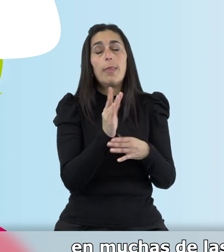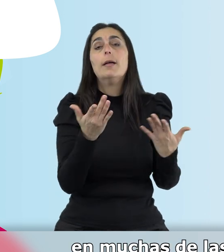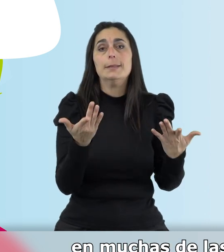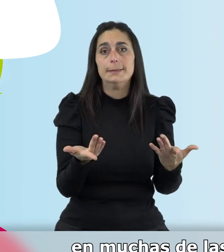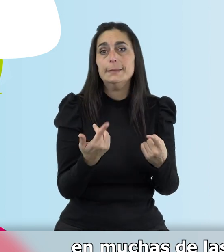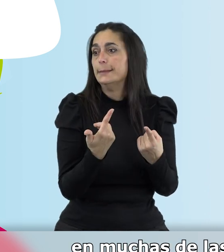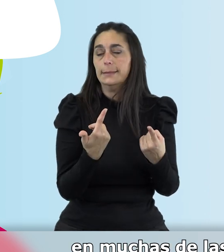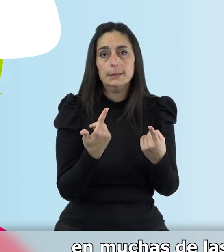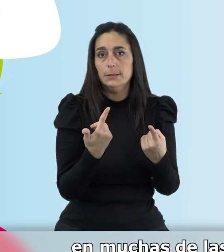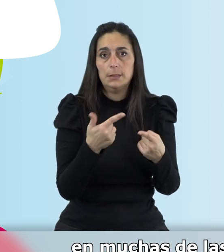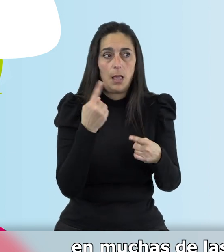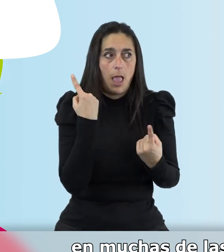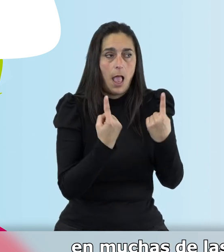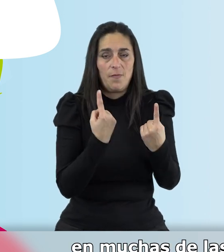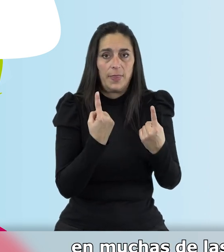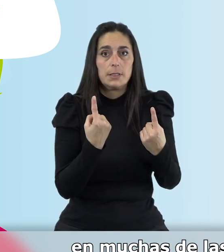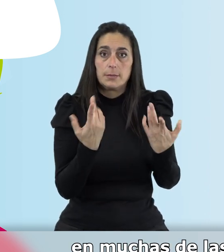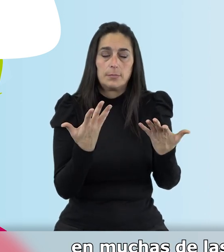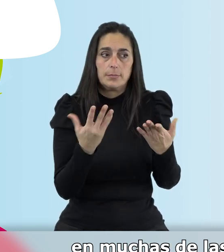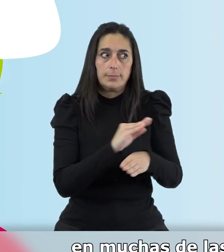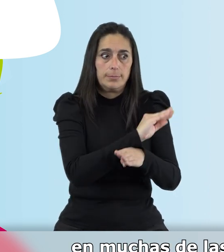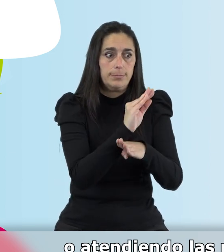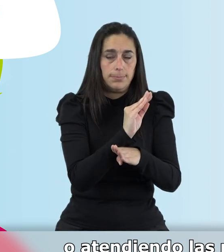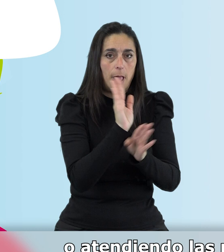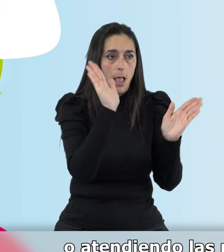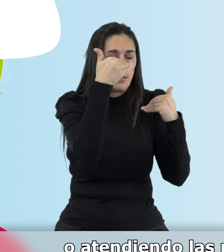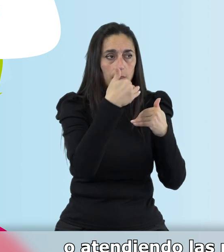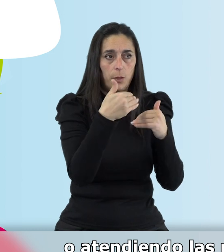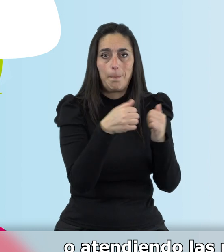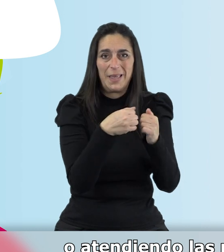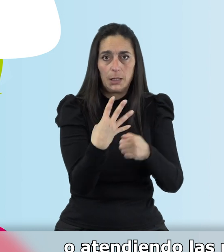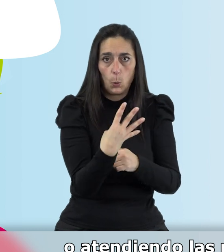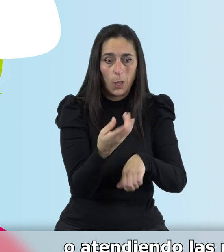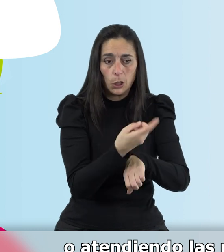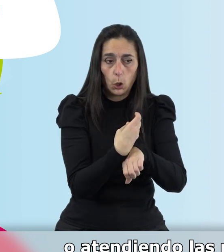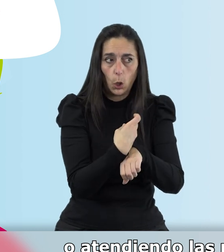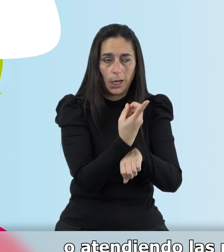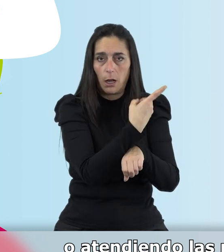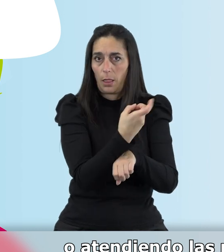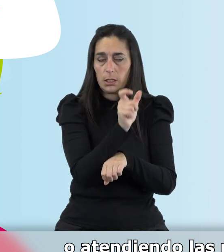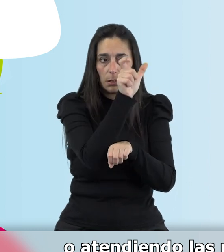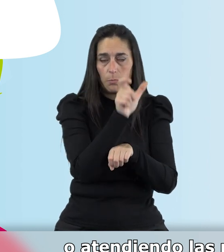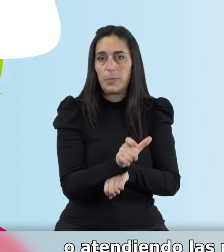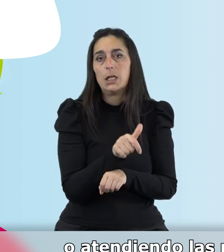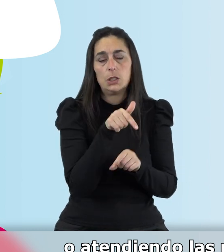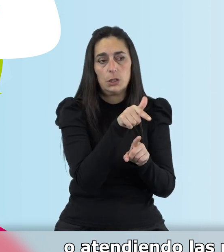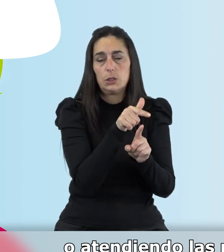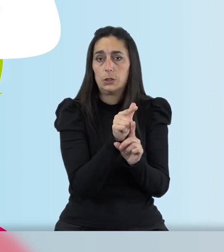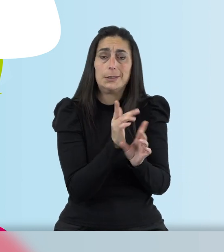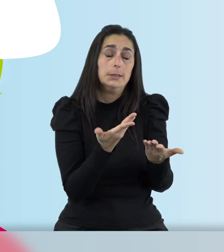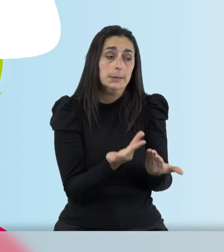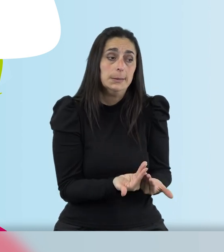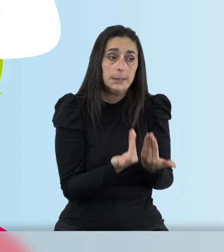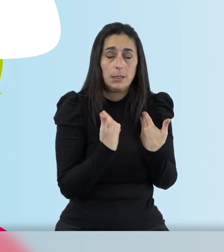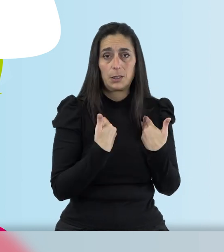pues en muchas de las ocasiones tiene que estar 24 horas pendiente o atendiendo las necesidades de la persona que